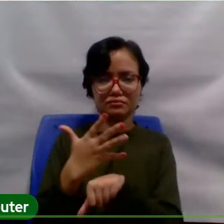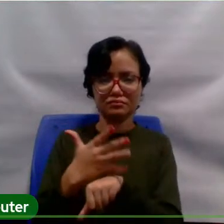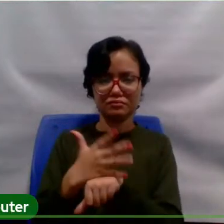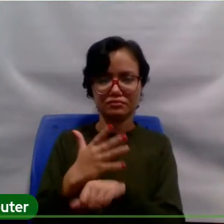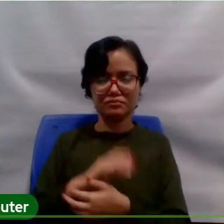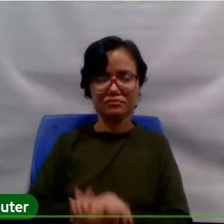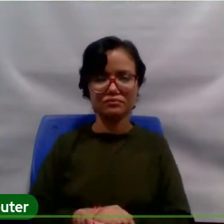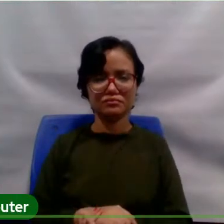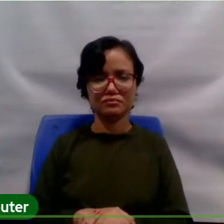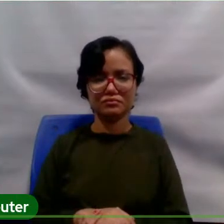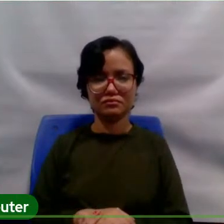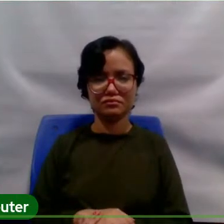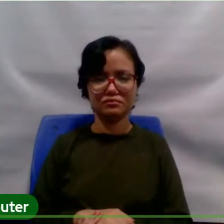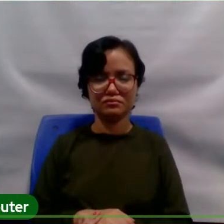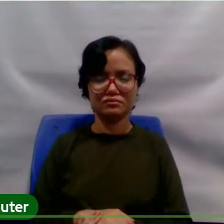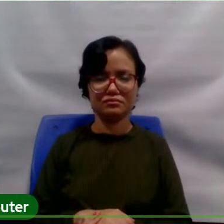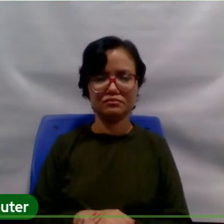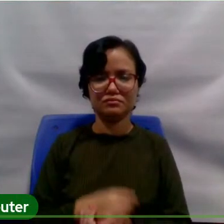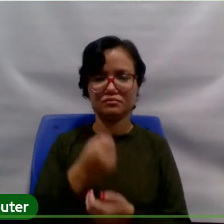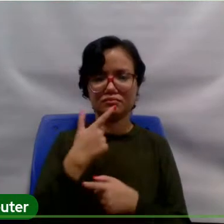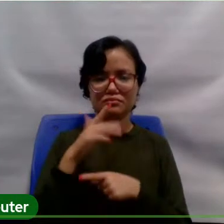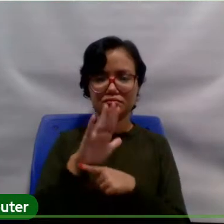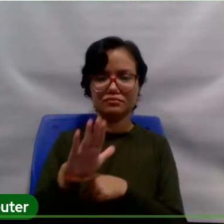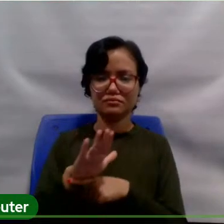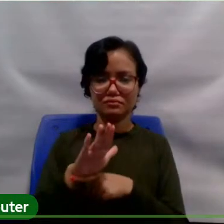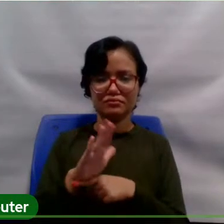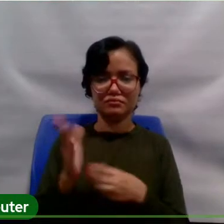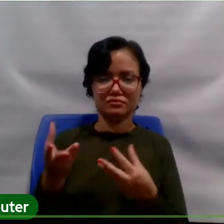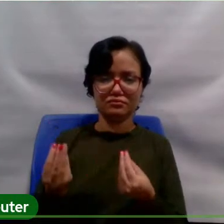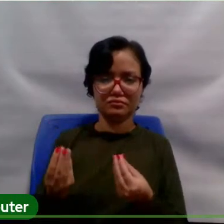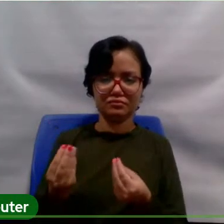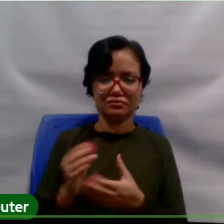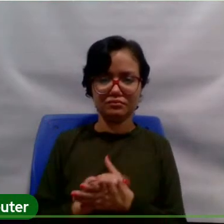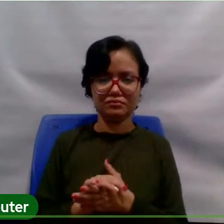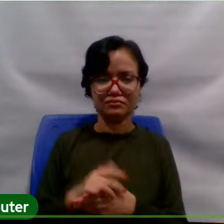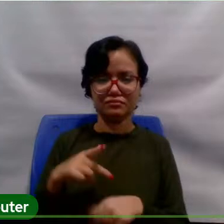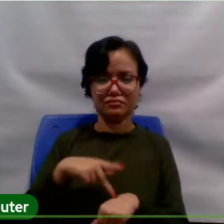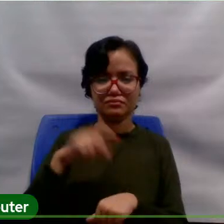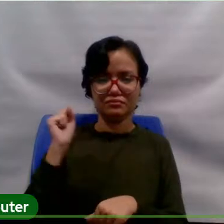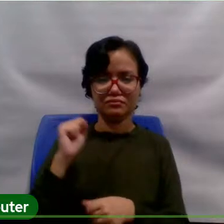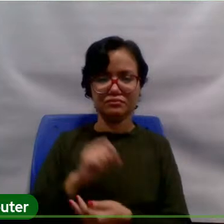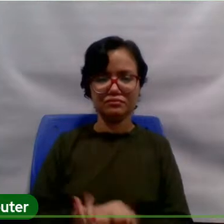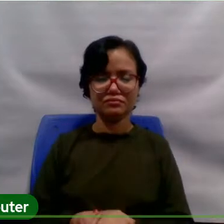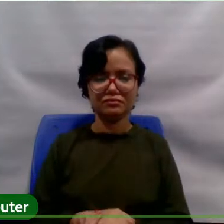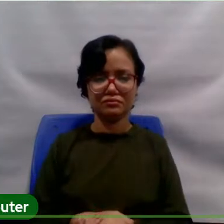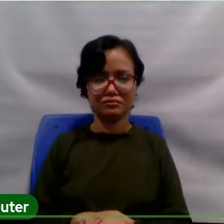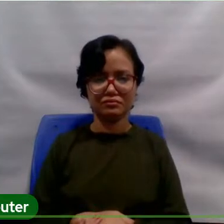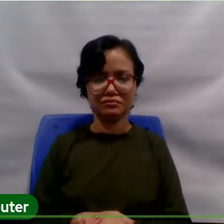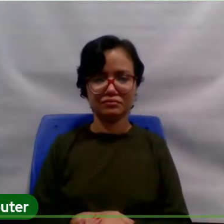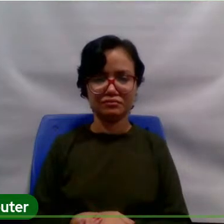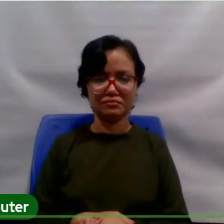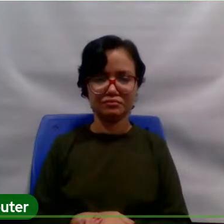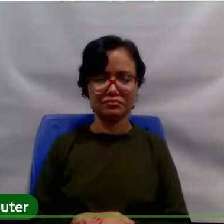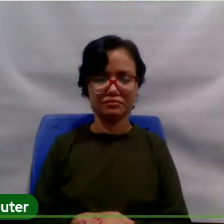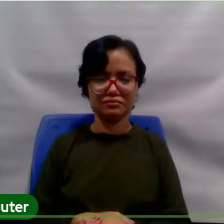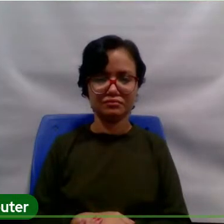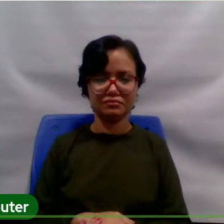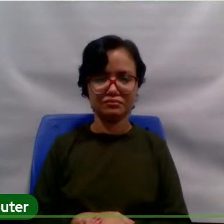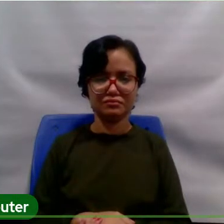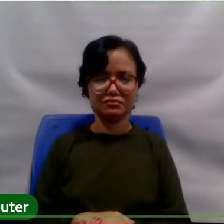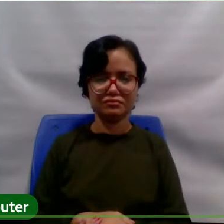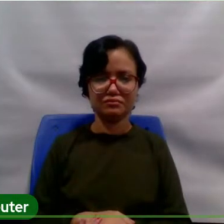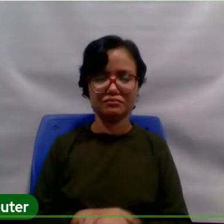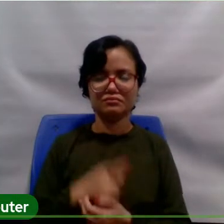eu acho que vai ajudar muito na pós-graduação na universidade. Então, eu